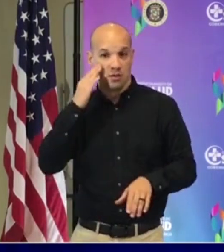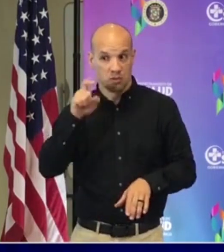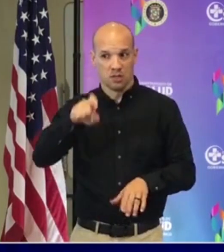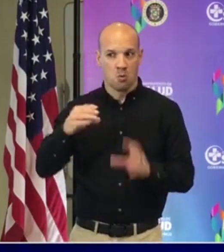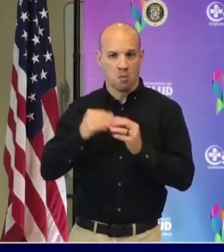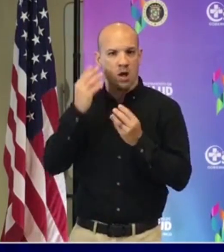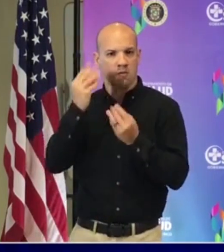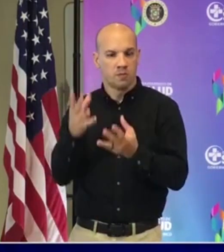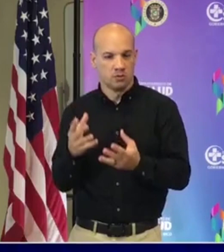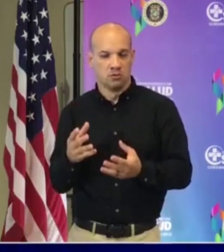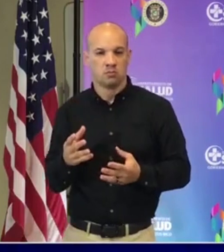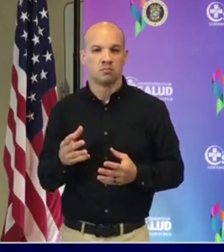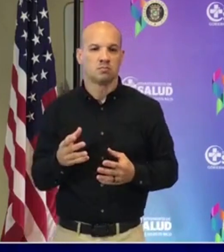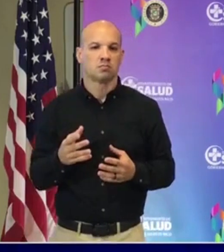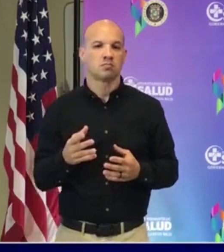información,